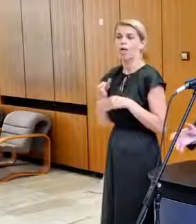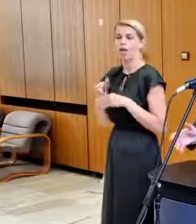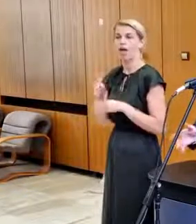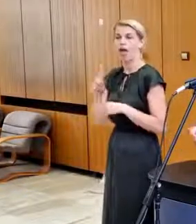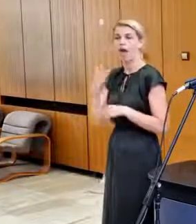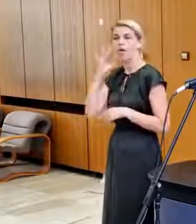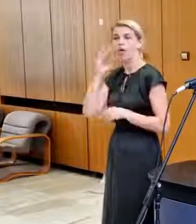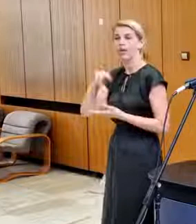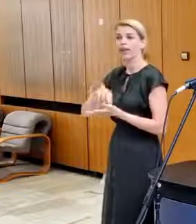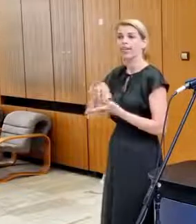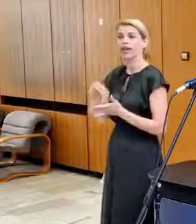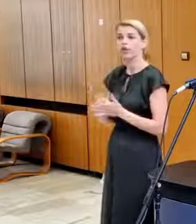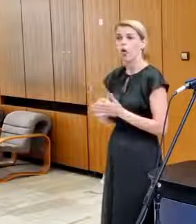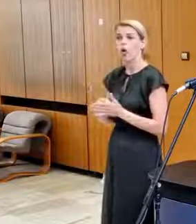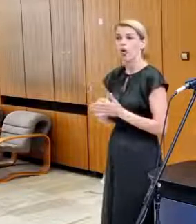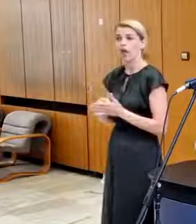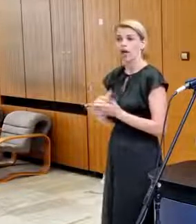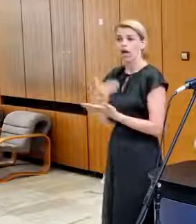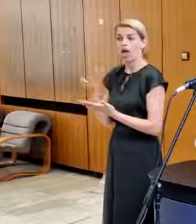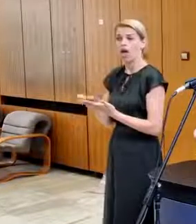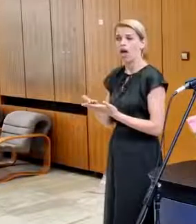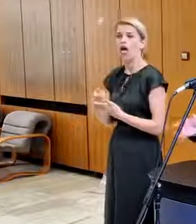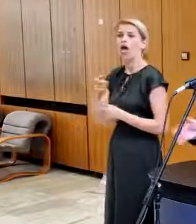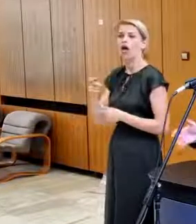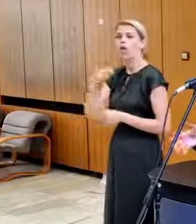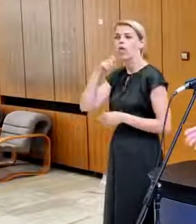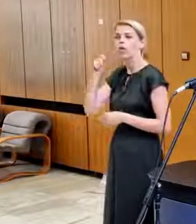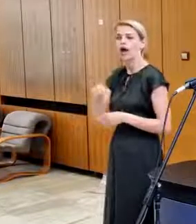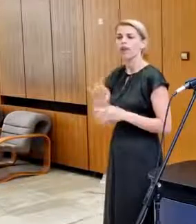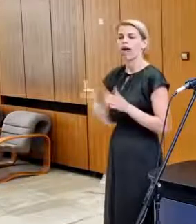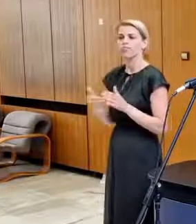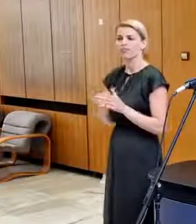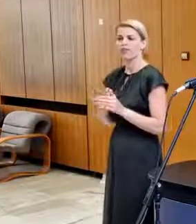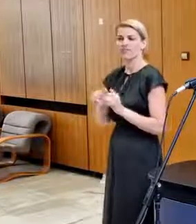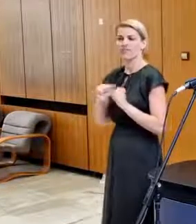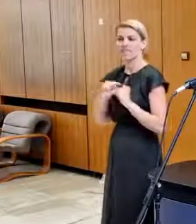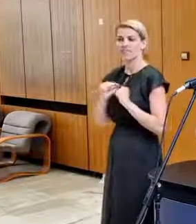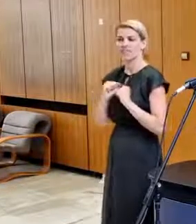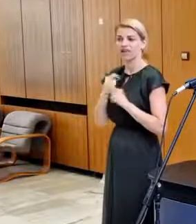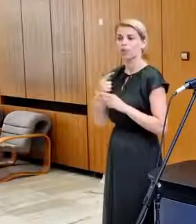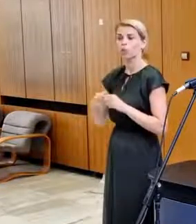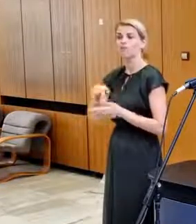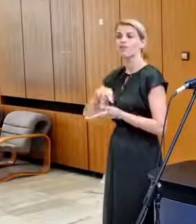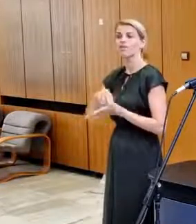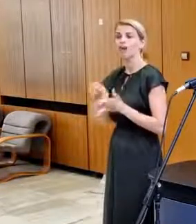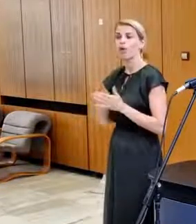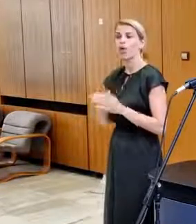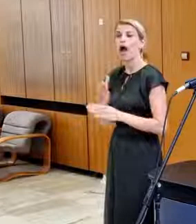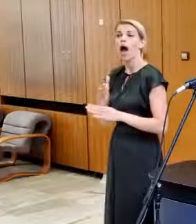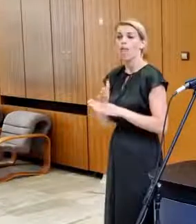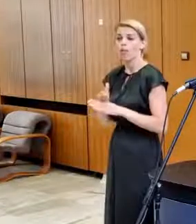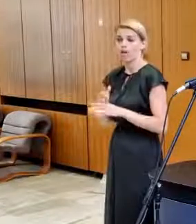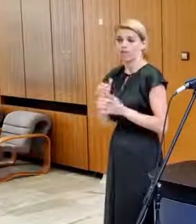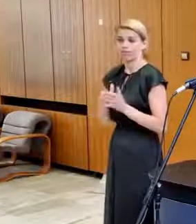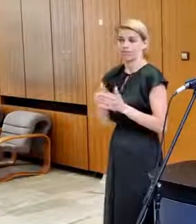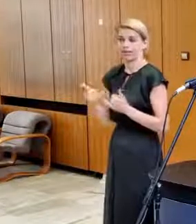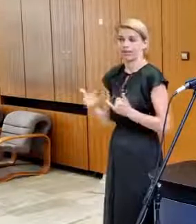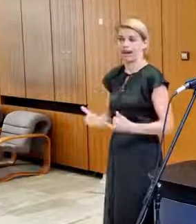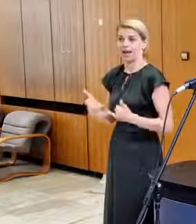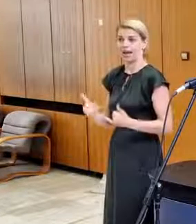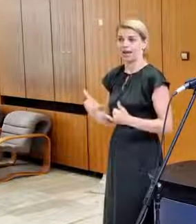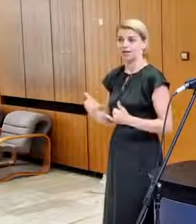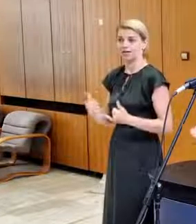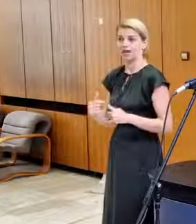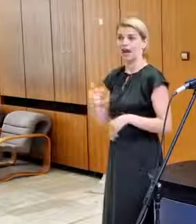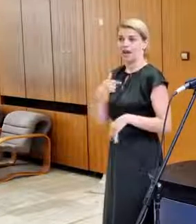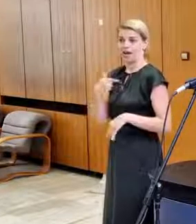moderné technológie, tak tí Ukrajinci potrebujú dostatočný čas na výcvik a oni potrebujú tú technológiu na pomoc teraz. A tu budeme poskytnúť my a